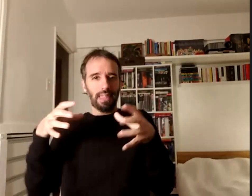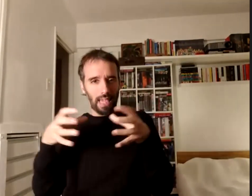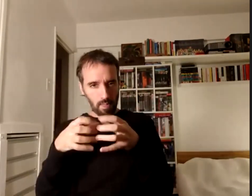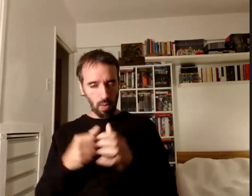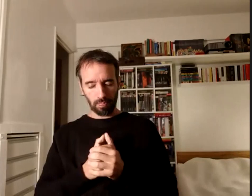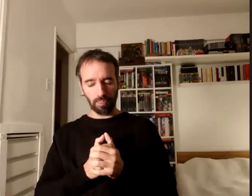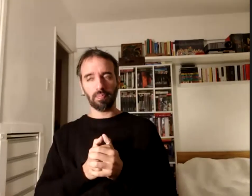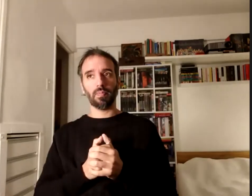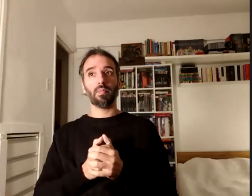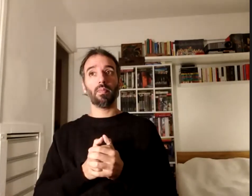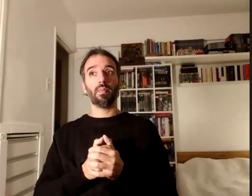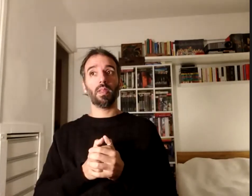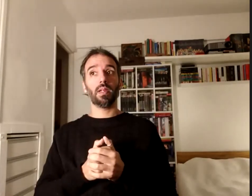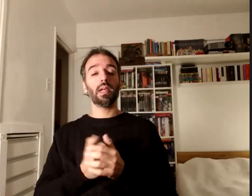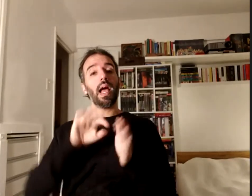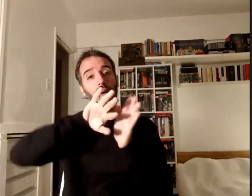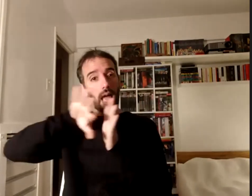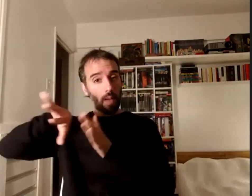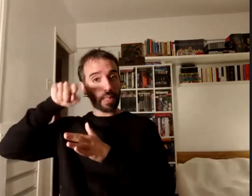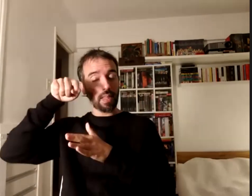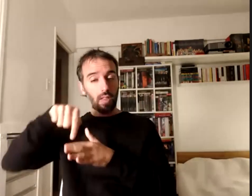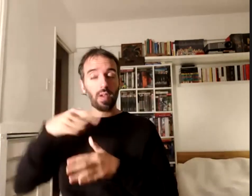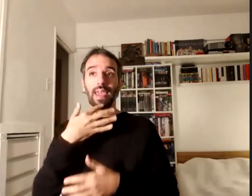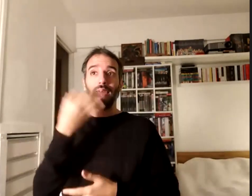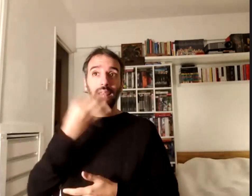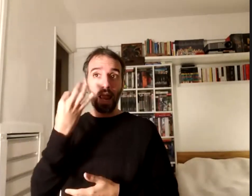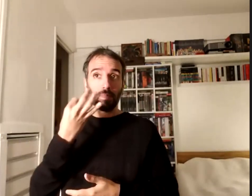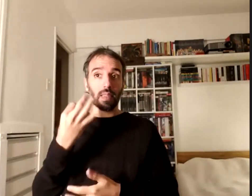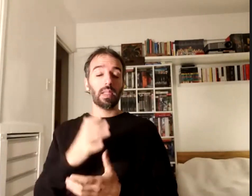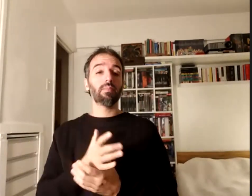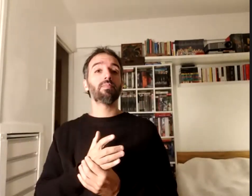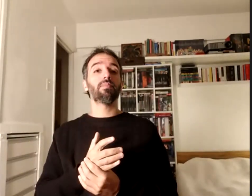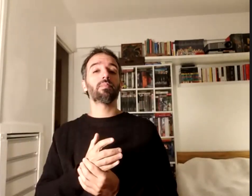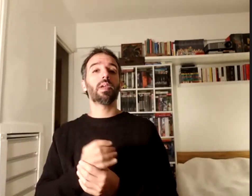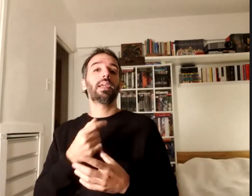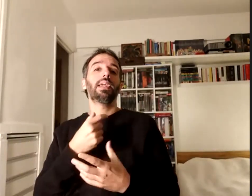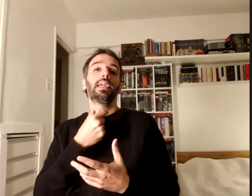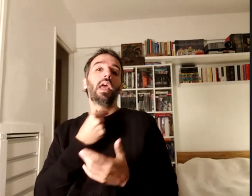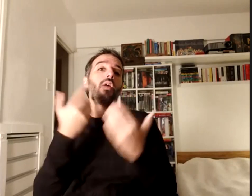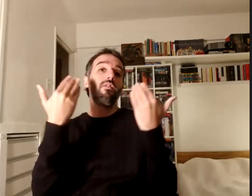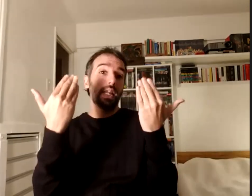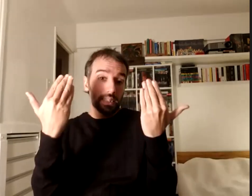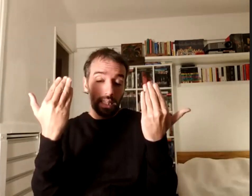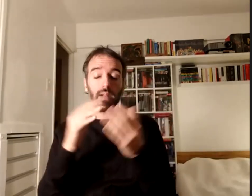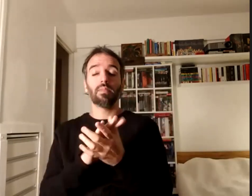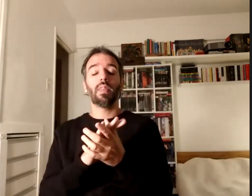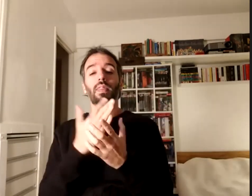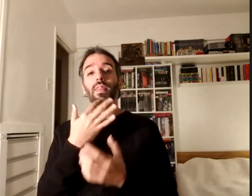esto que realmente bueno los quiero felicitar de verdad un poco